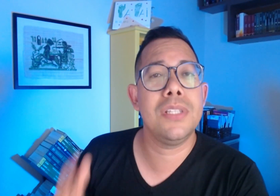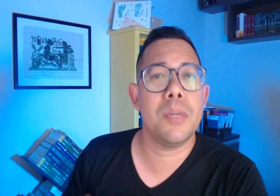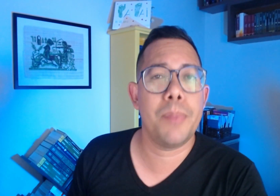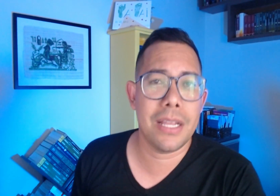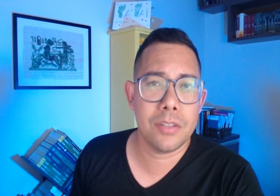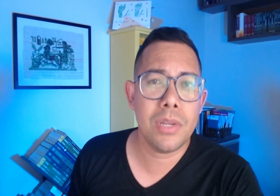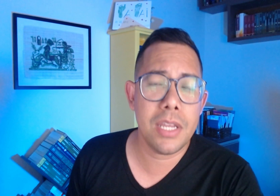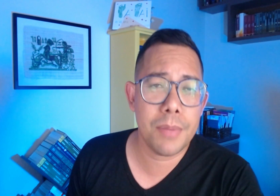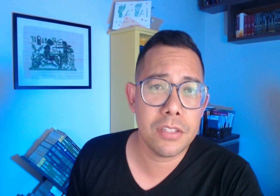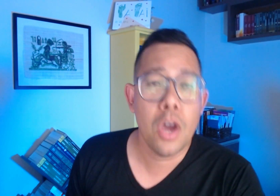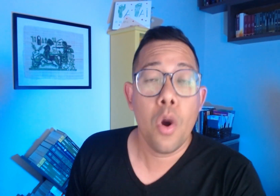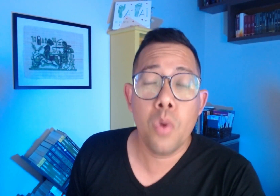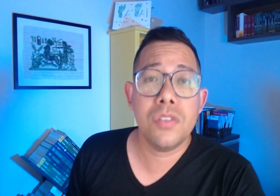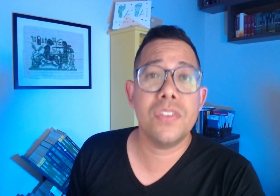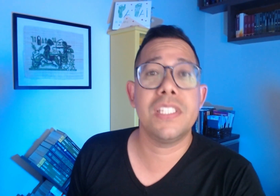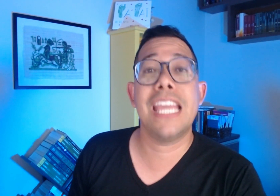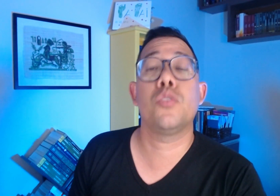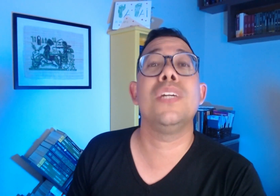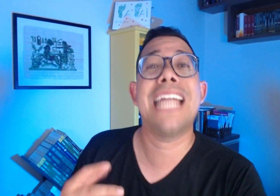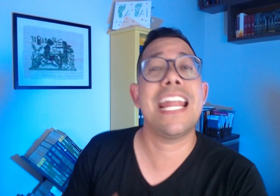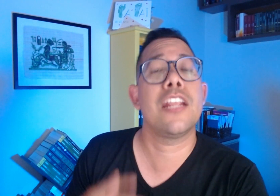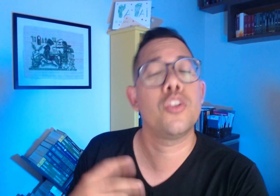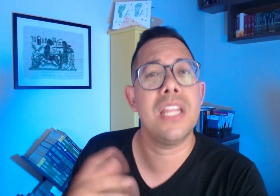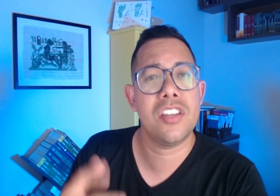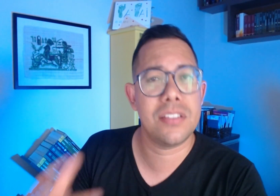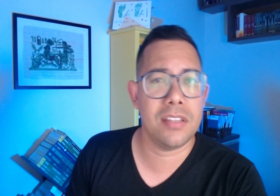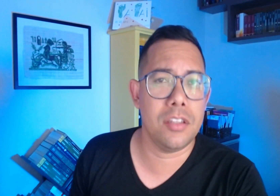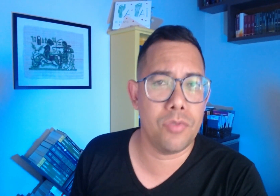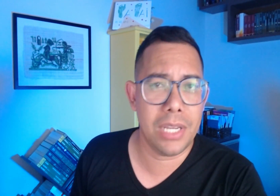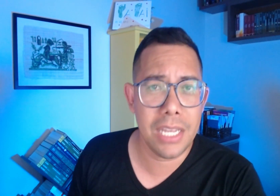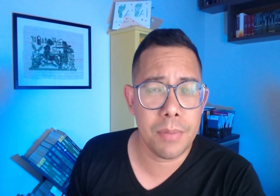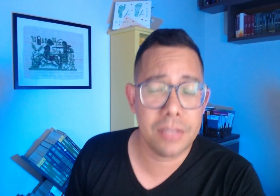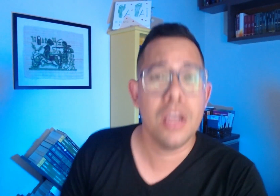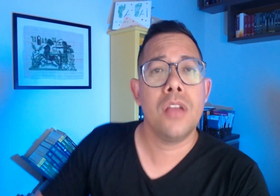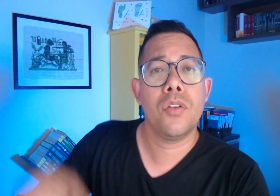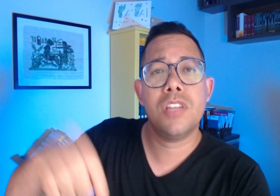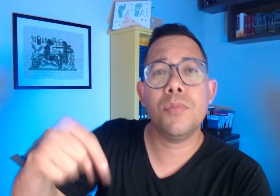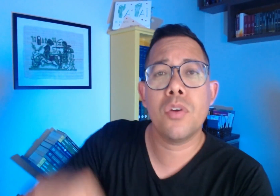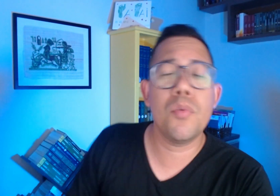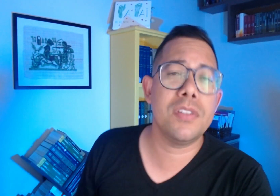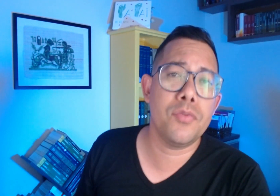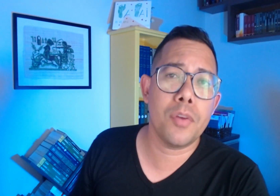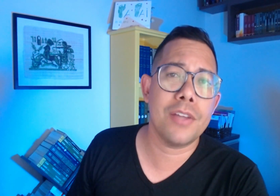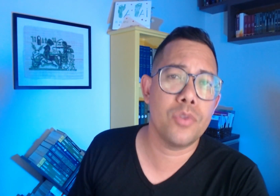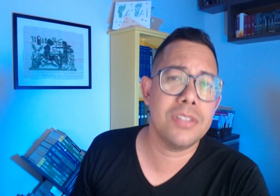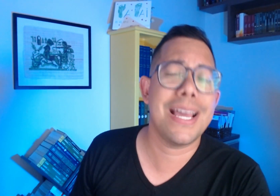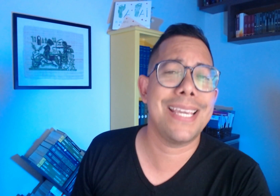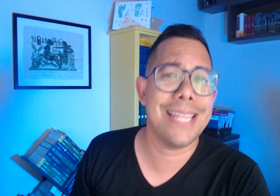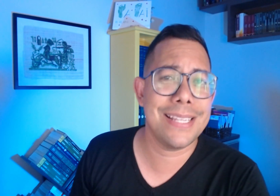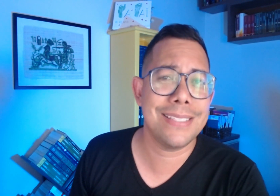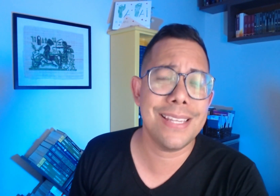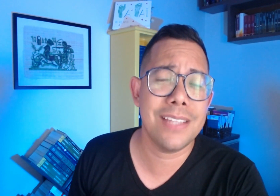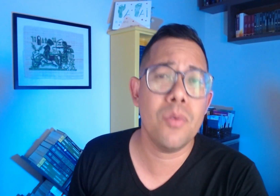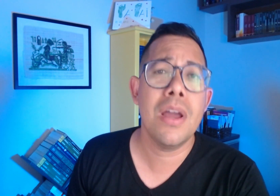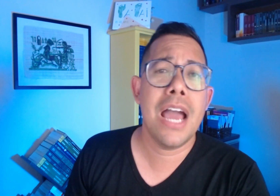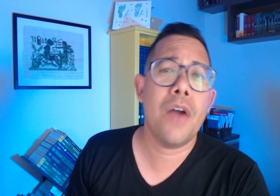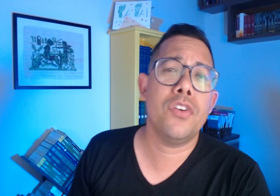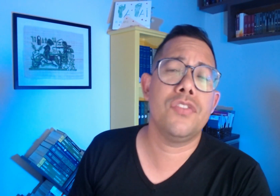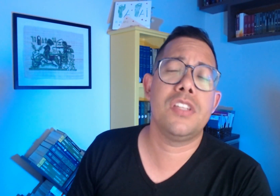interpretação em Libras, ou se você quer tornar a sua igreja acessível em Libras, nós temos algumas informações aqui na descrição, aonde você